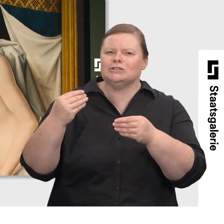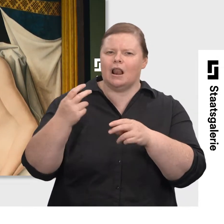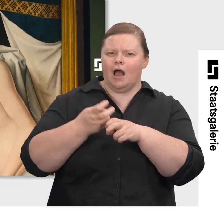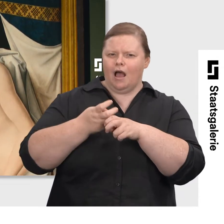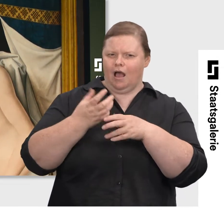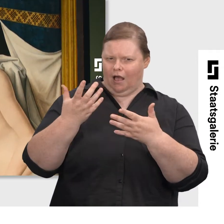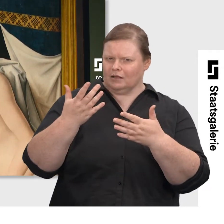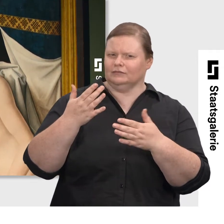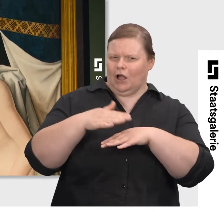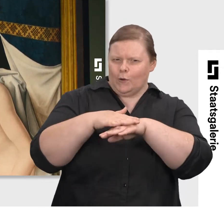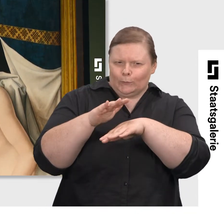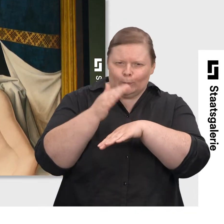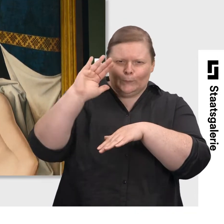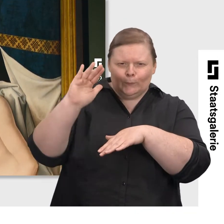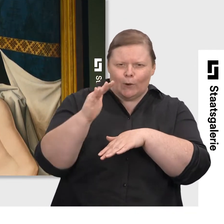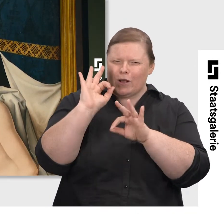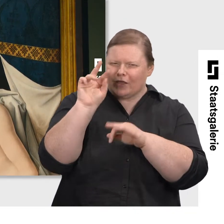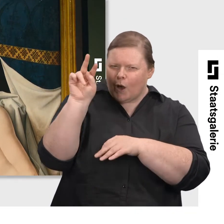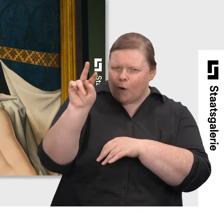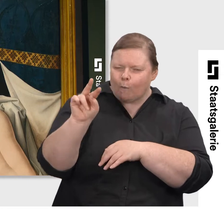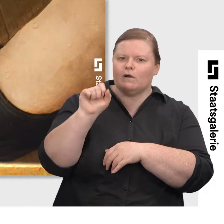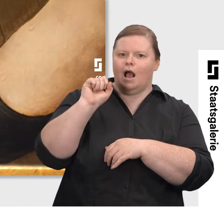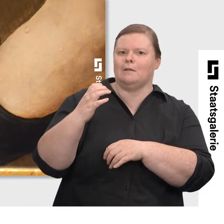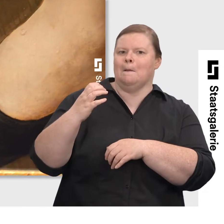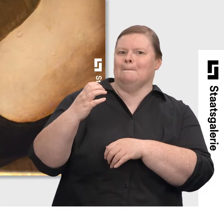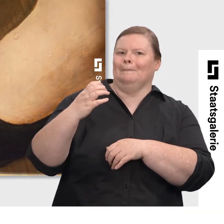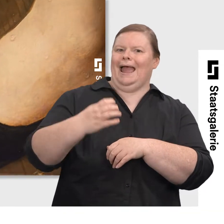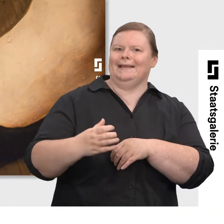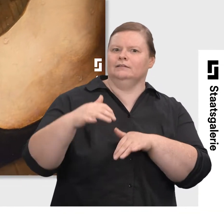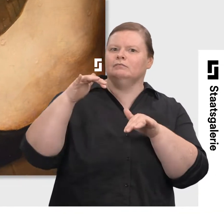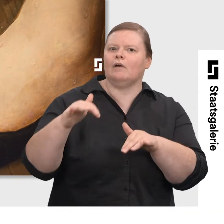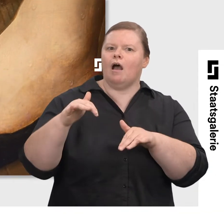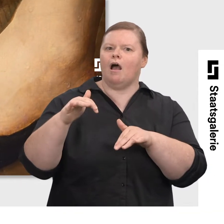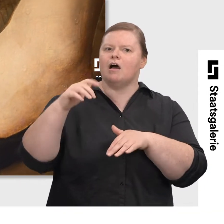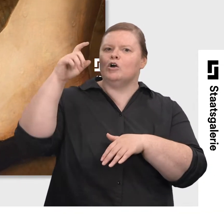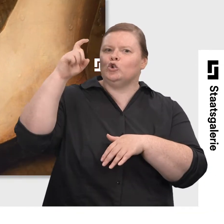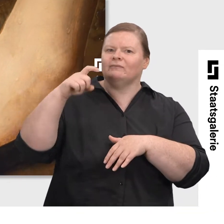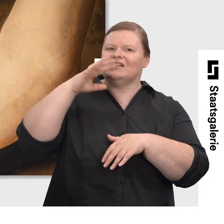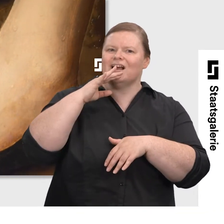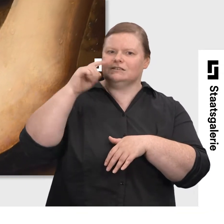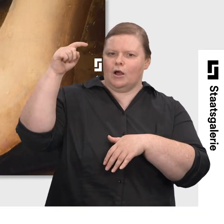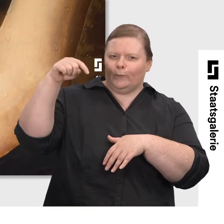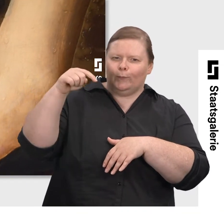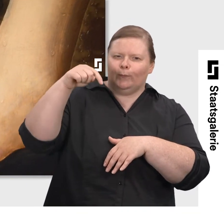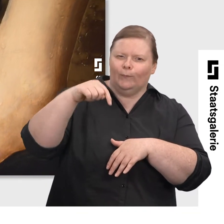Wazelbaumade. Und wenn man genauer hinsieht, dann sieht man Wassertropfen, die hier ihr Bein hinabgleiten.